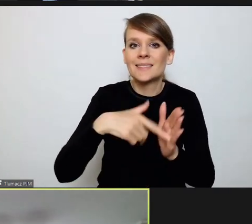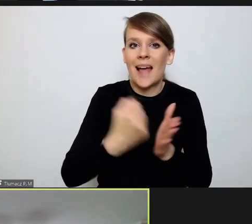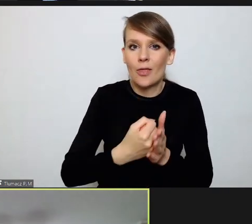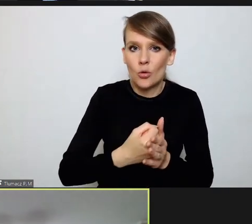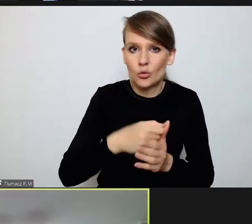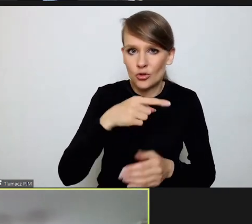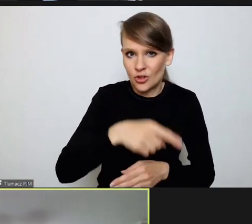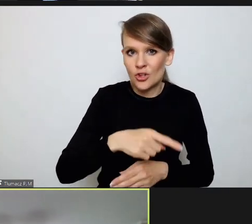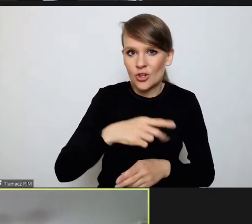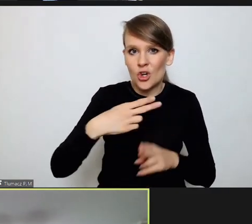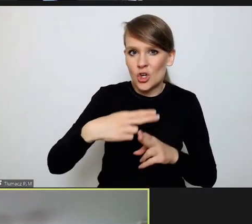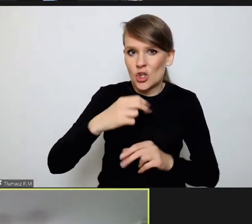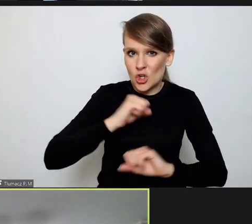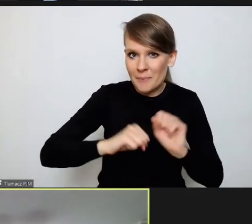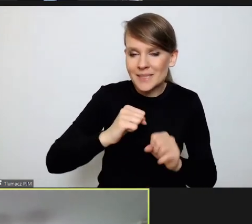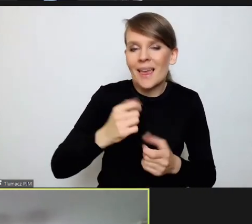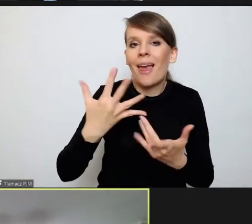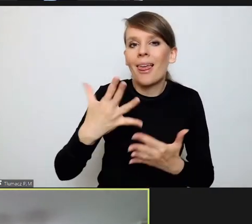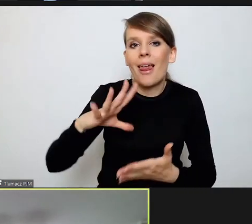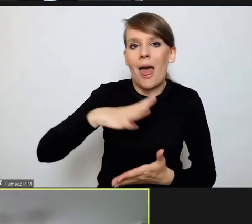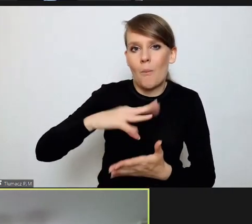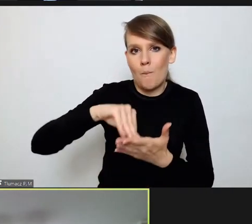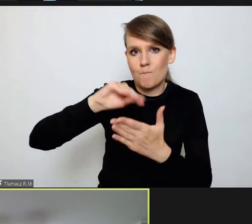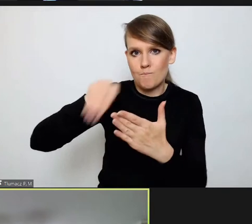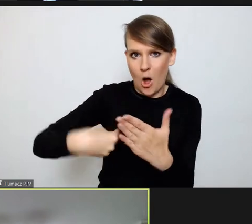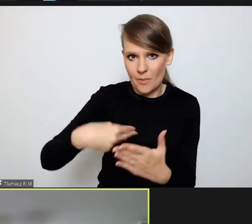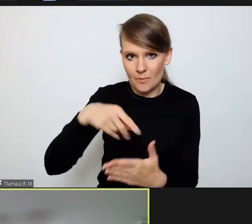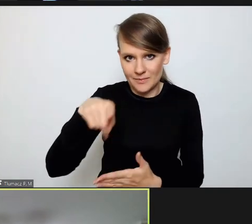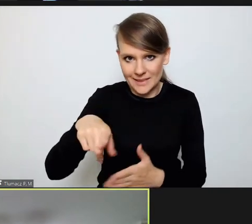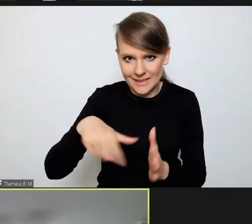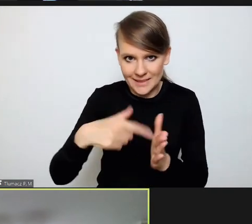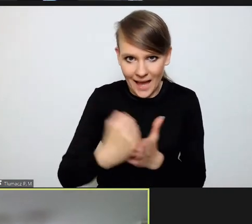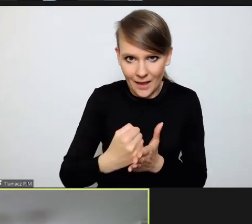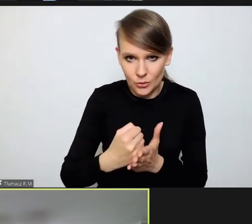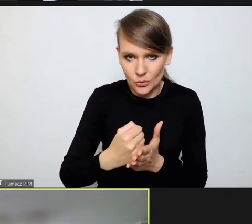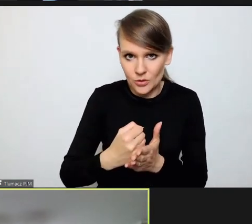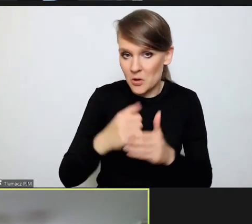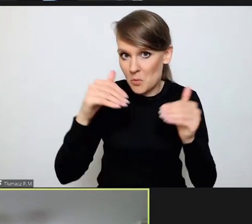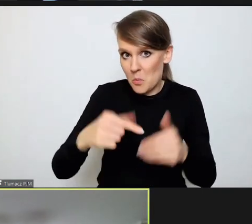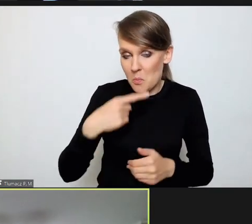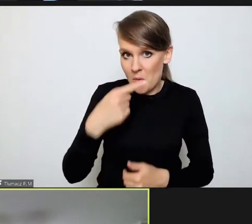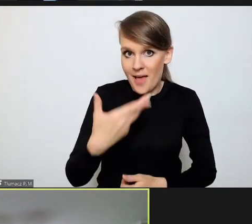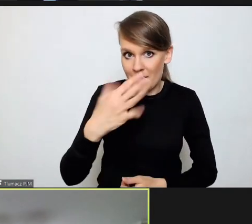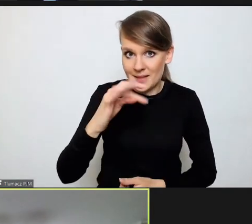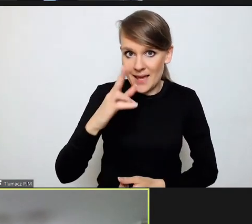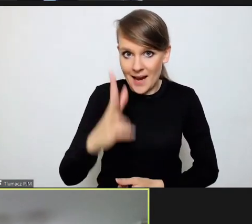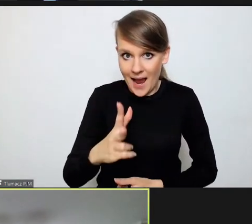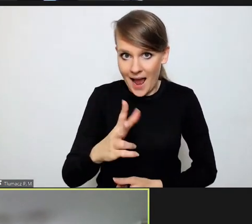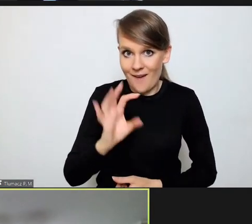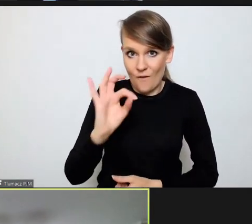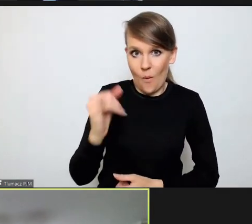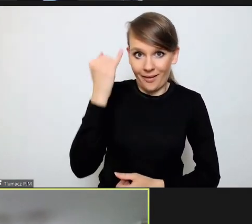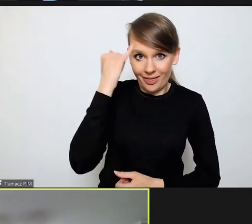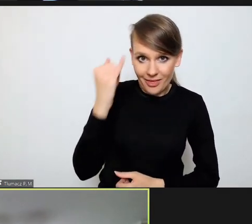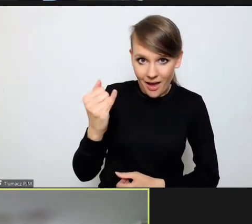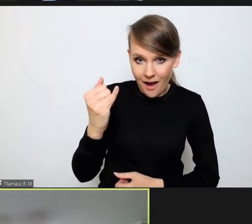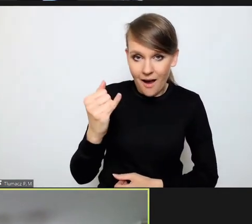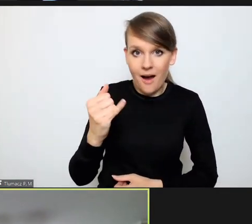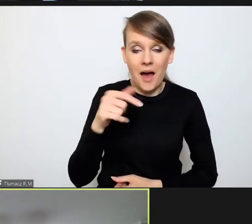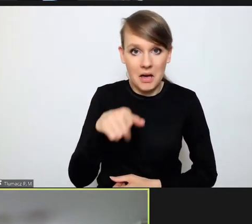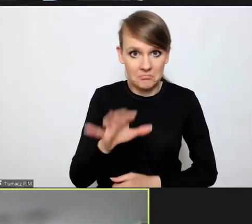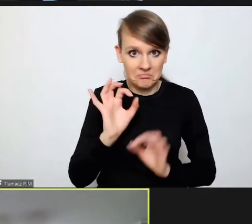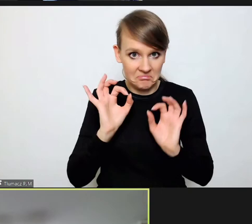obecnej jest podpisanych pod tym statutem. Czy można powiedzieć, że MTK, idea MTK się